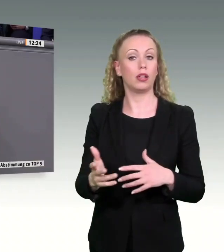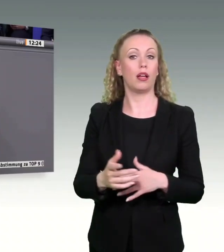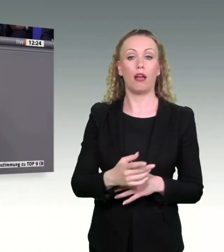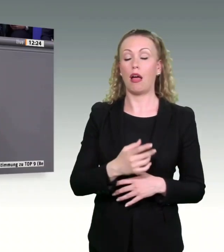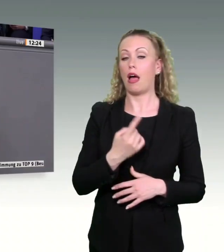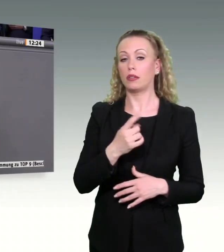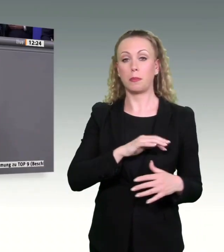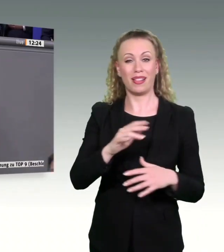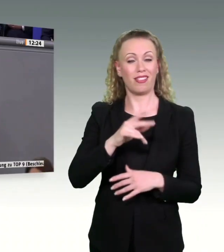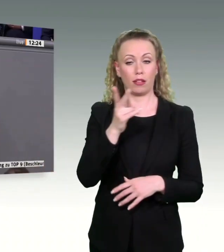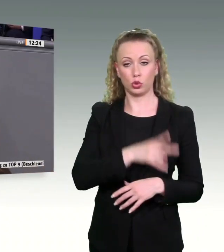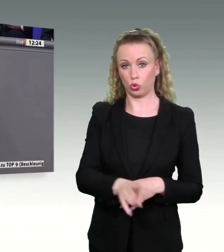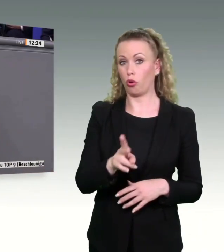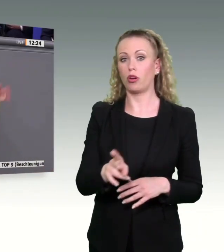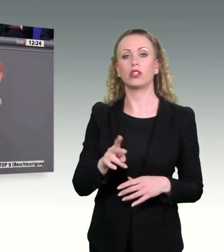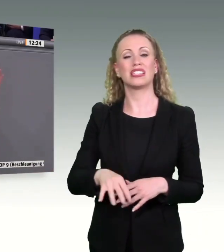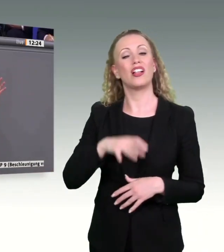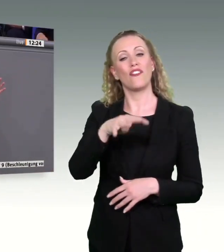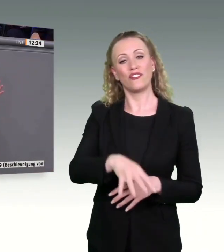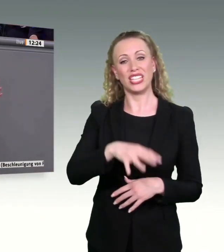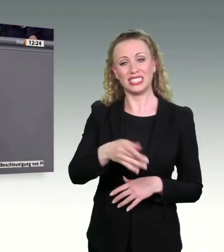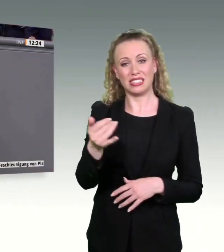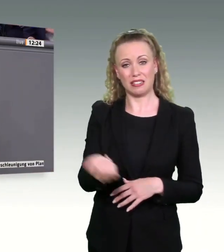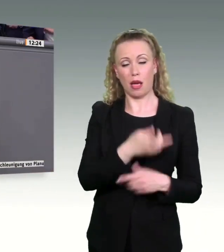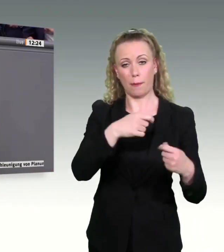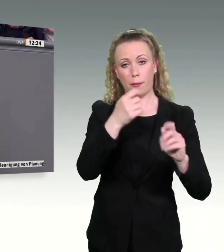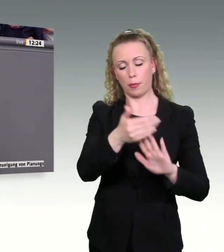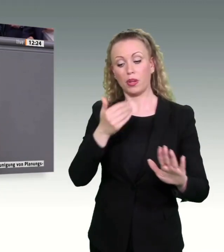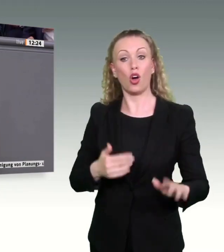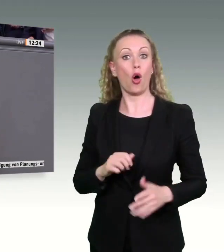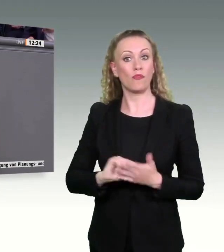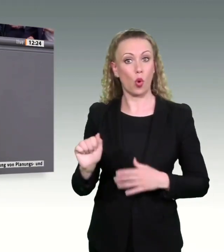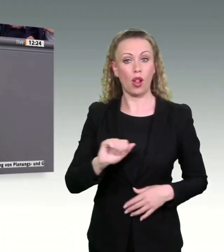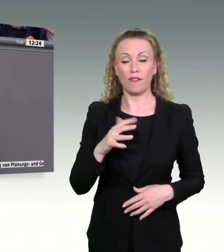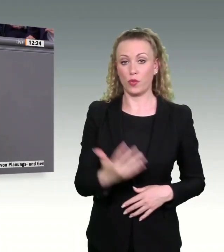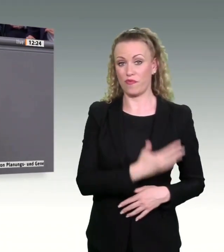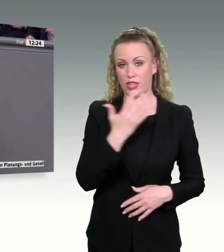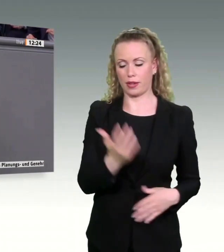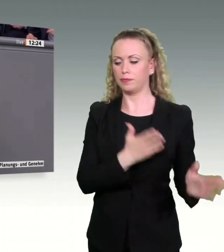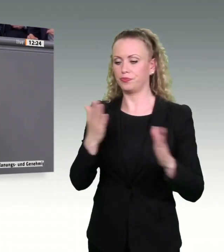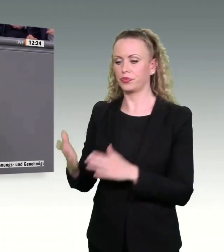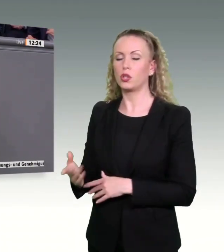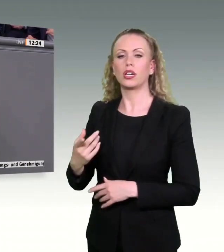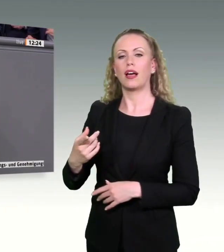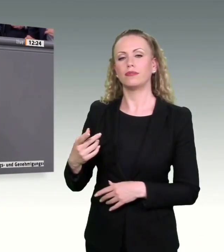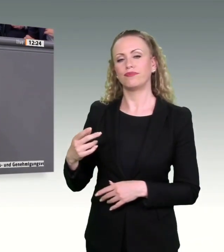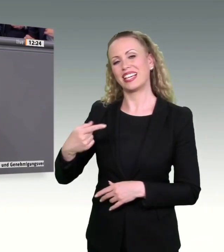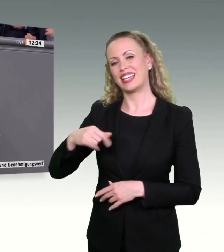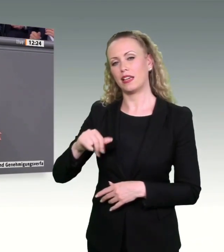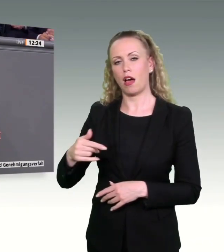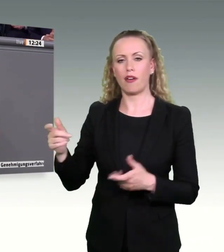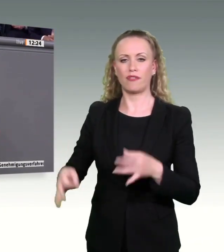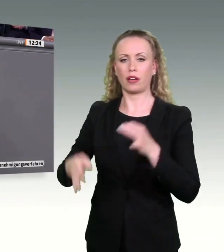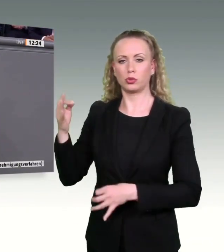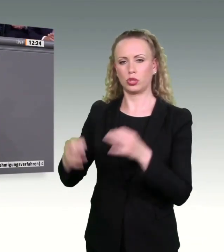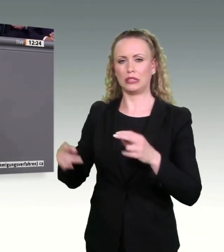Bauzeit 14 statt 5 Jahren. Auf der anderen Seite das Planungsvorbild mit der Gigafactory von Tesla,